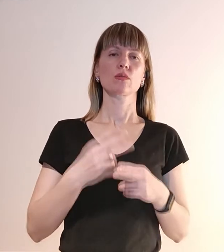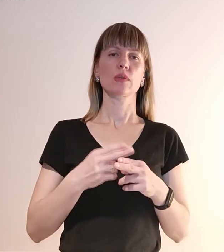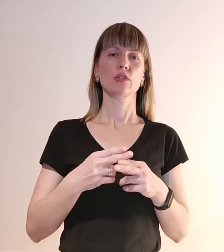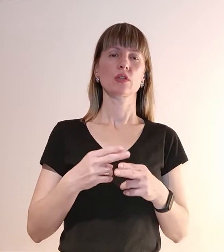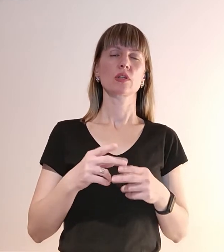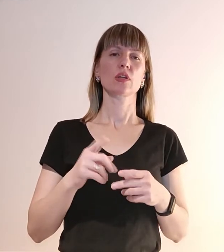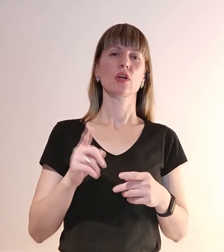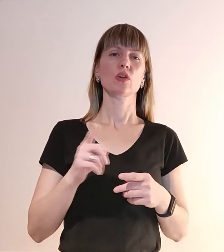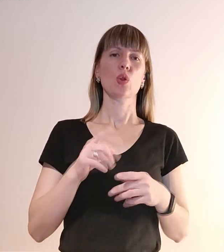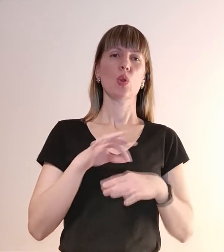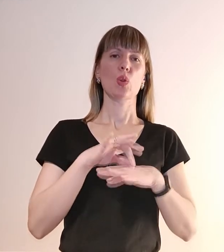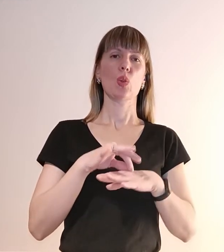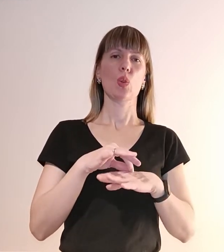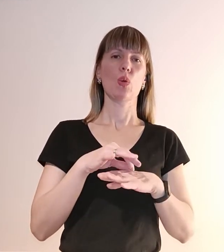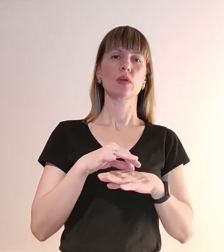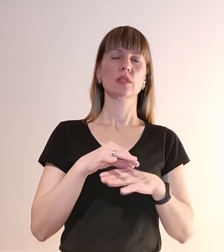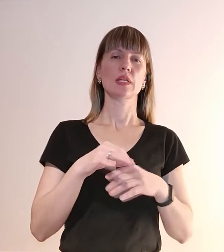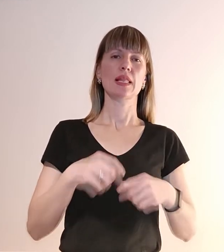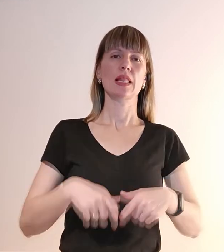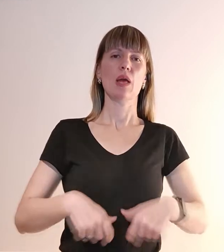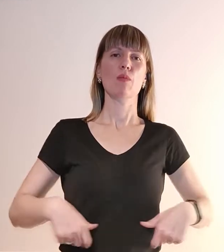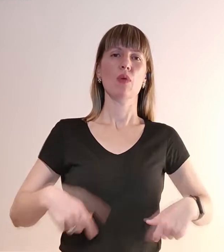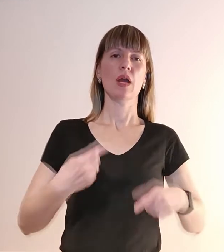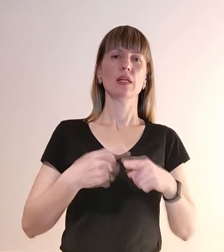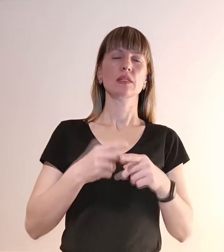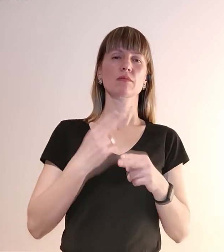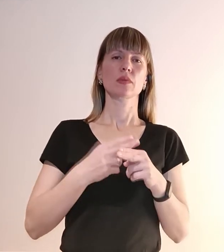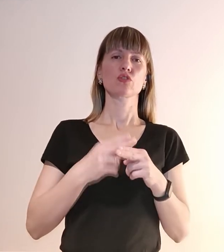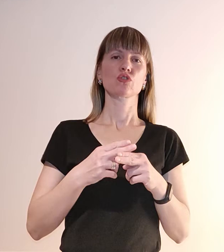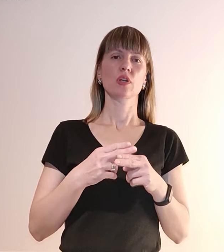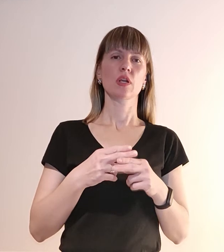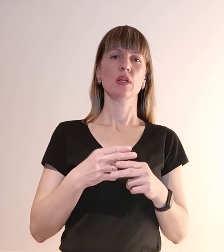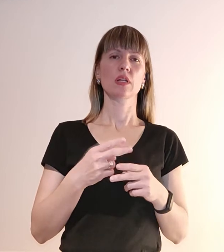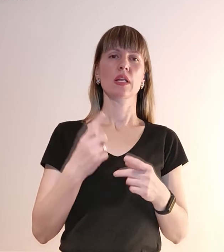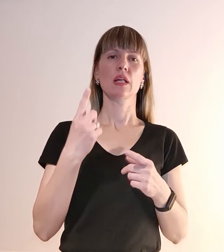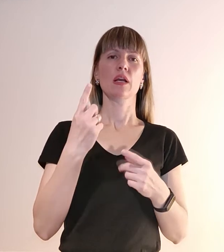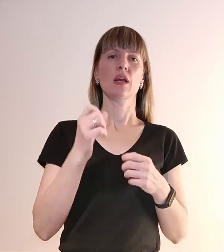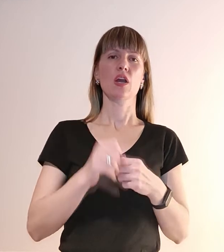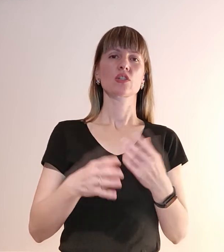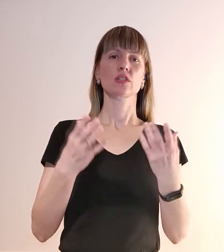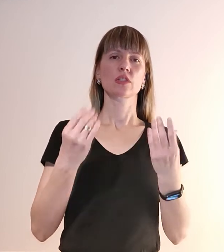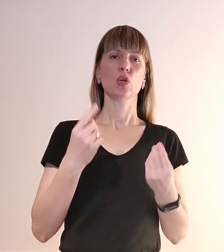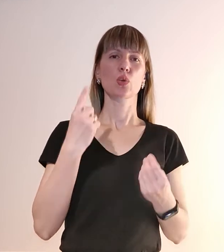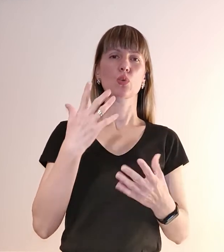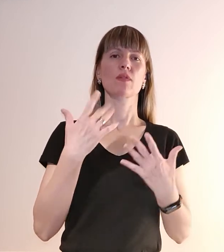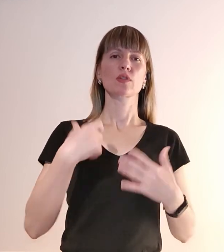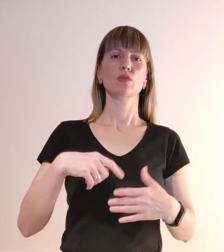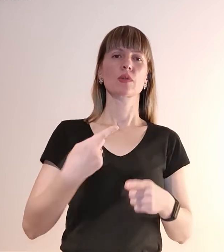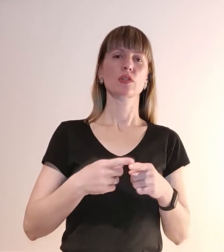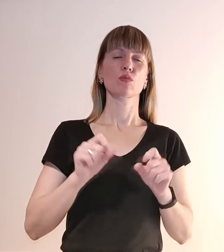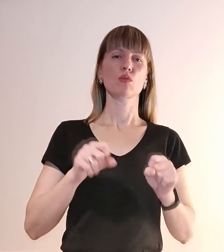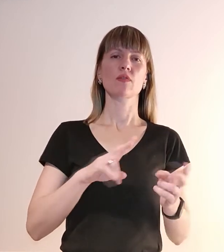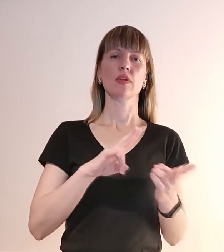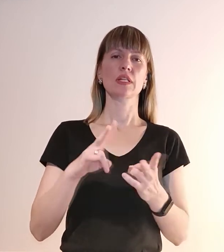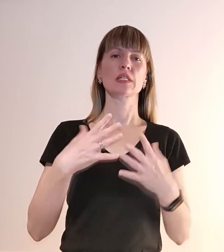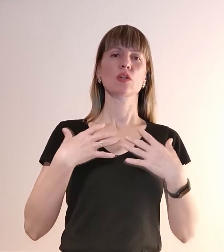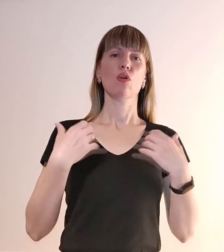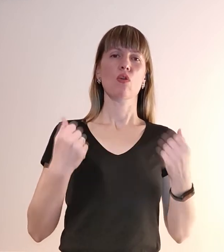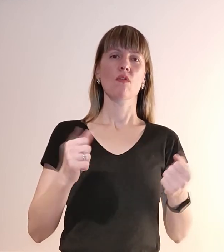Хтось носить у підсумках на поясі, але це натираємо просто. І так день за днем, уявіть собі, це може шкодити з дороги. А так він